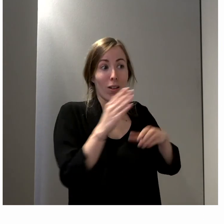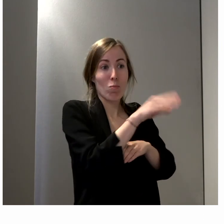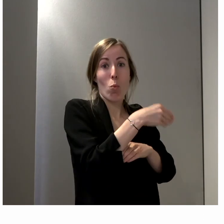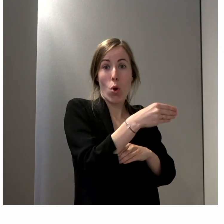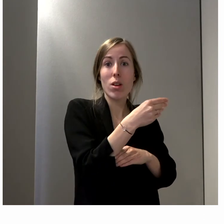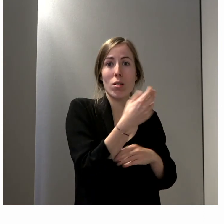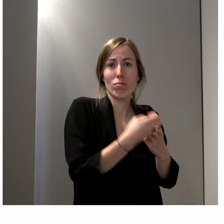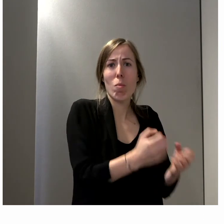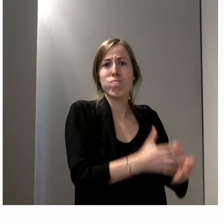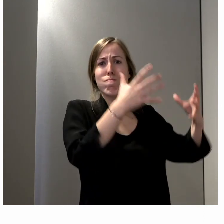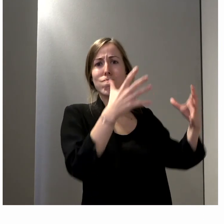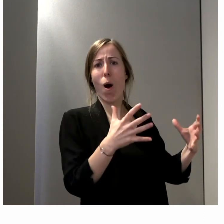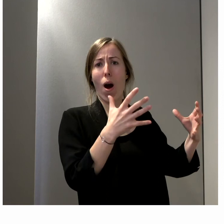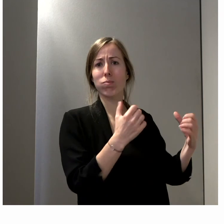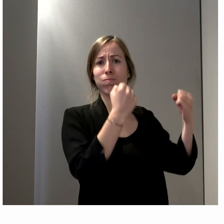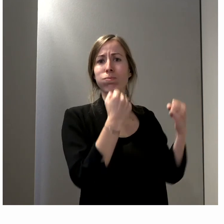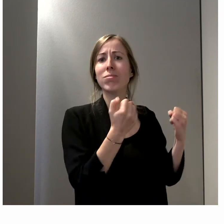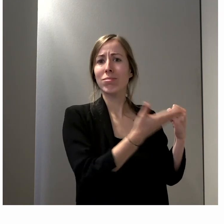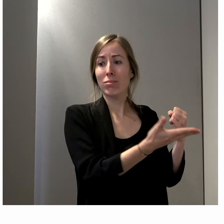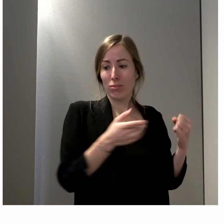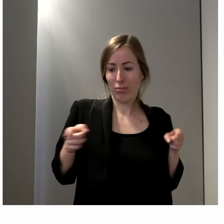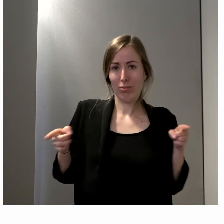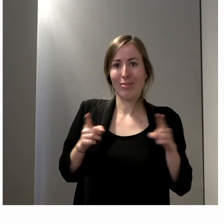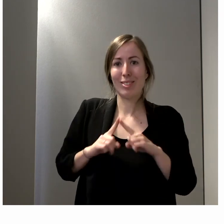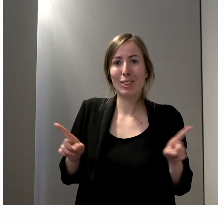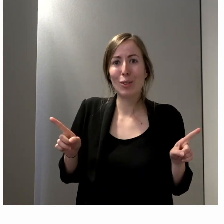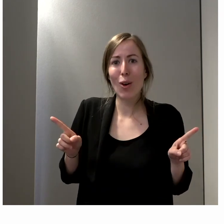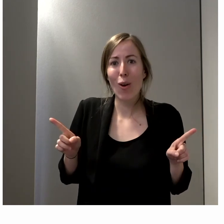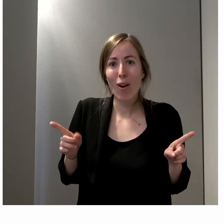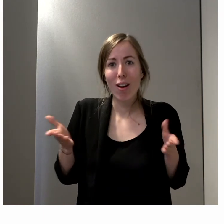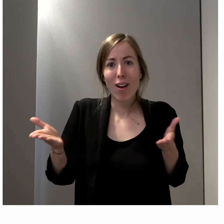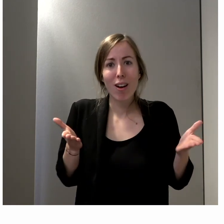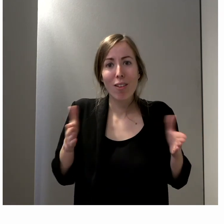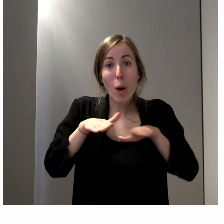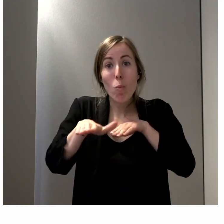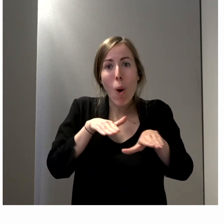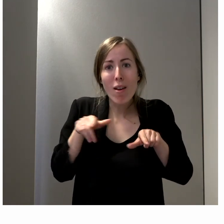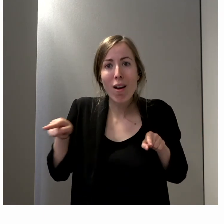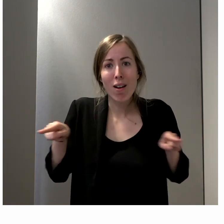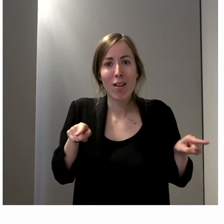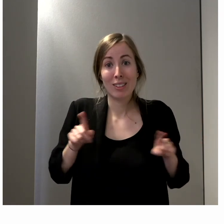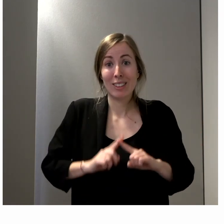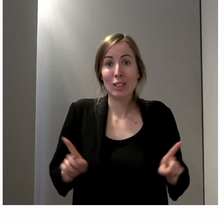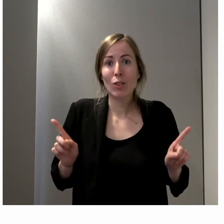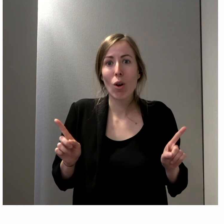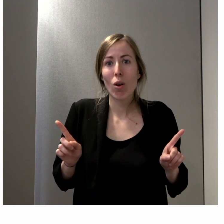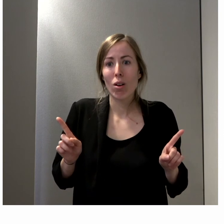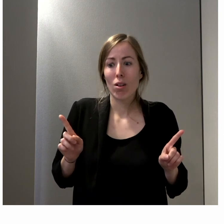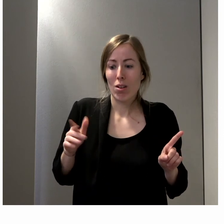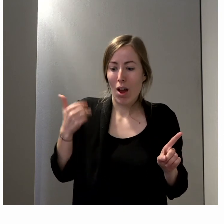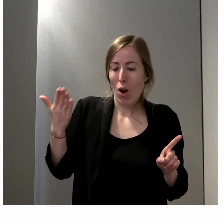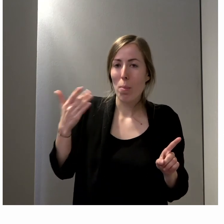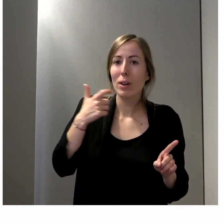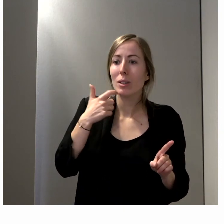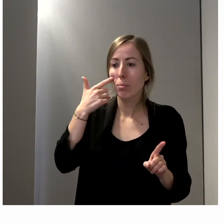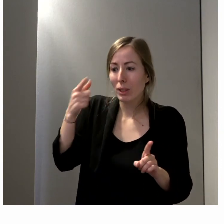Montpellier, par exemple, qui est aussi une grande métropole. Donc, si après, on va faire des subdivisions dans la vie